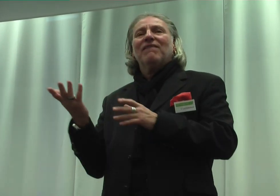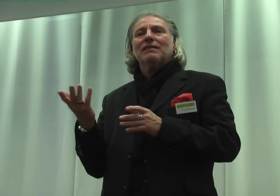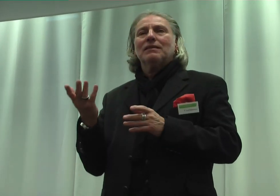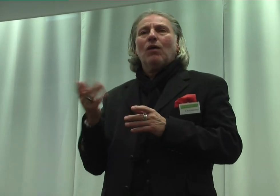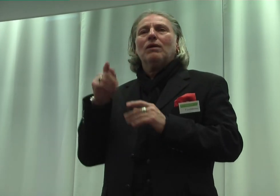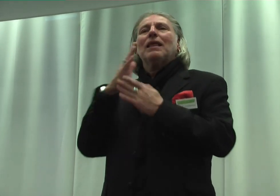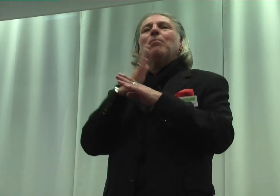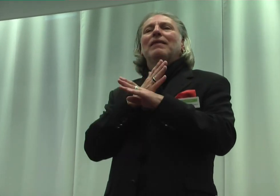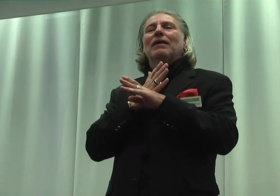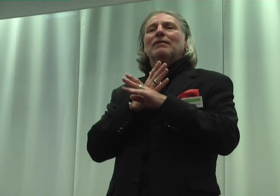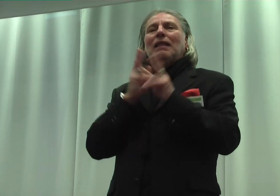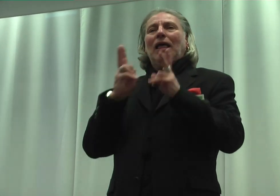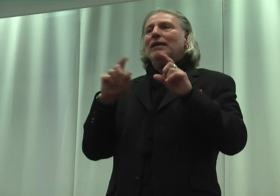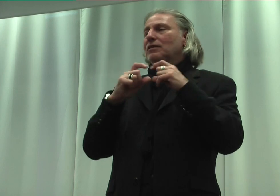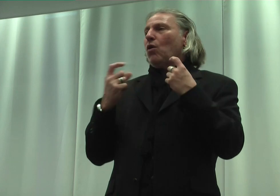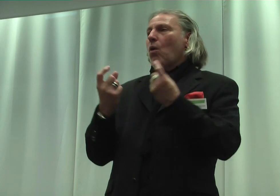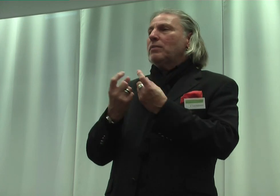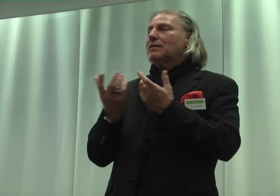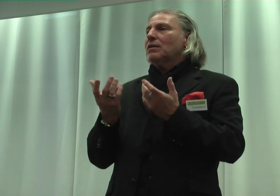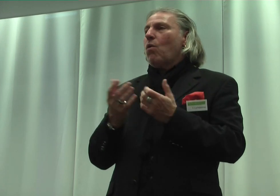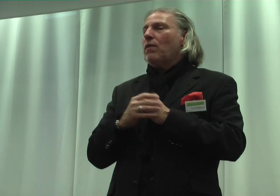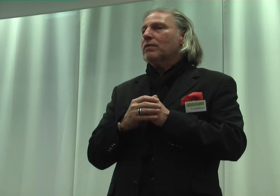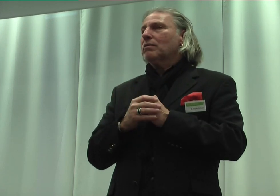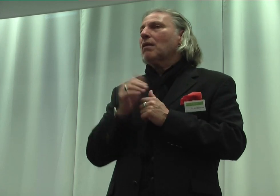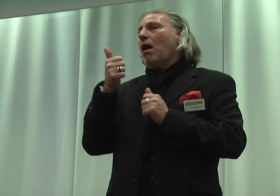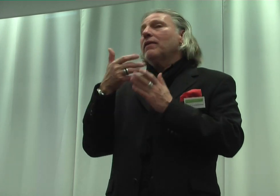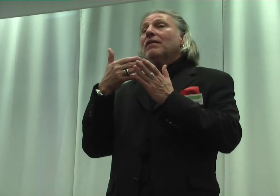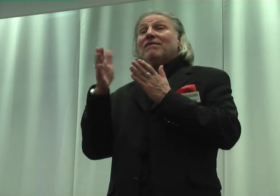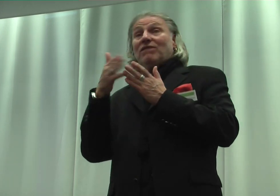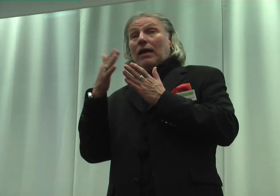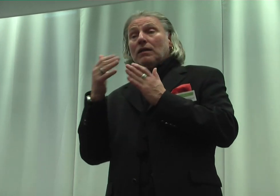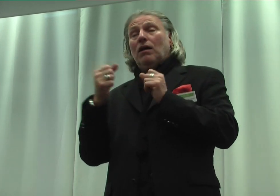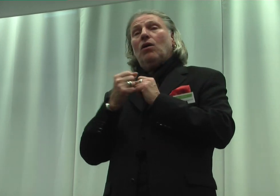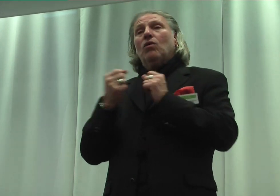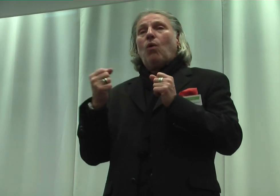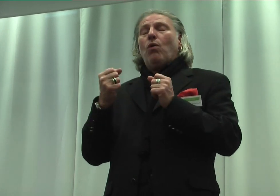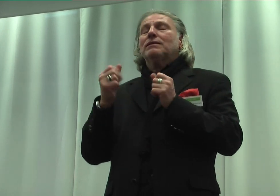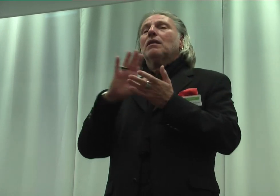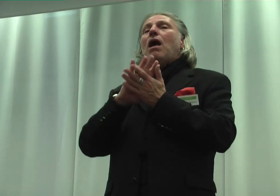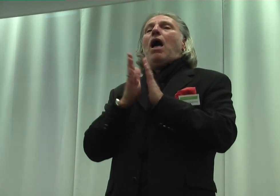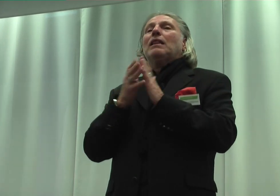Behinderungsrechtskommission ein weiterer großer Handlungsprozess entstanden.